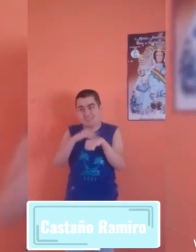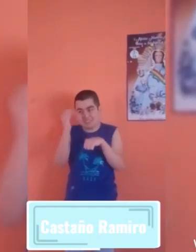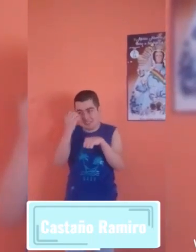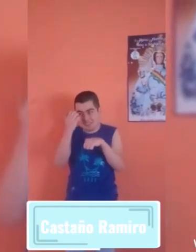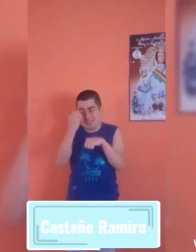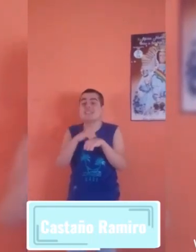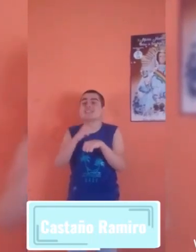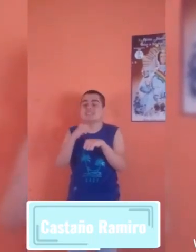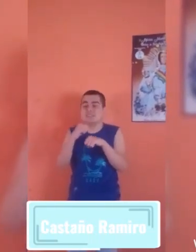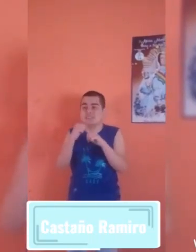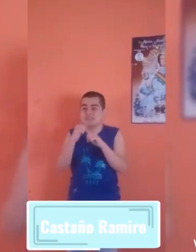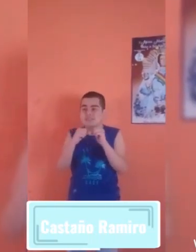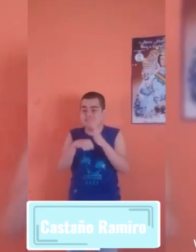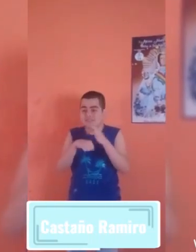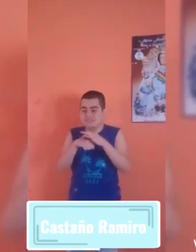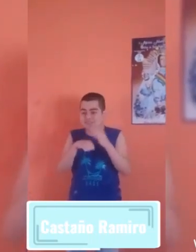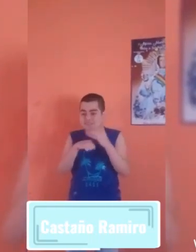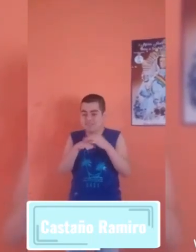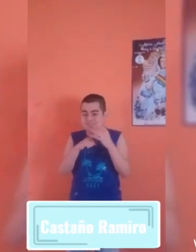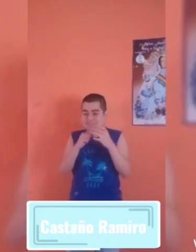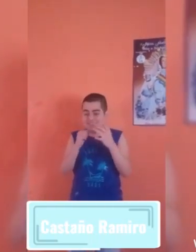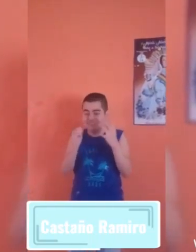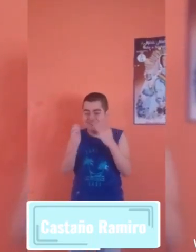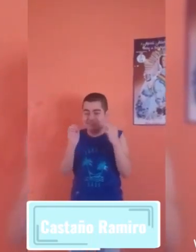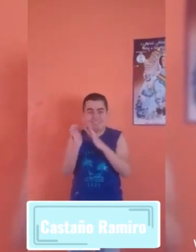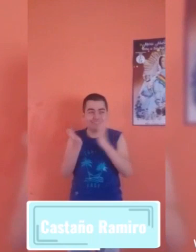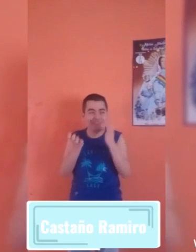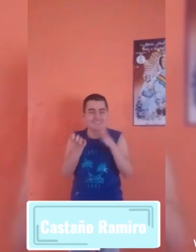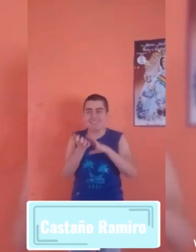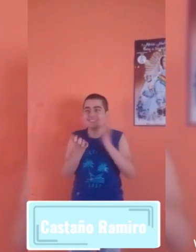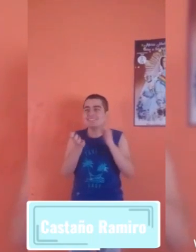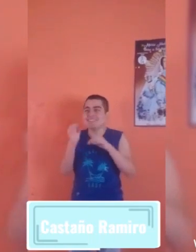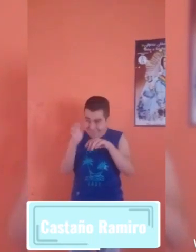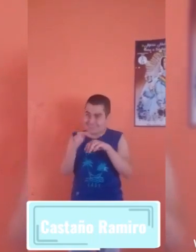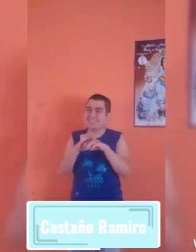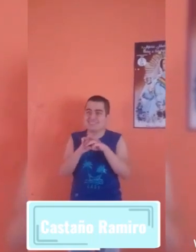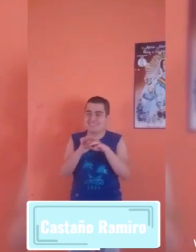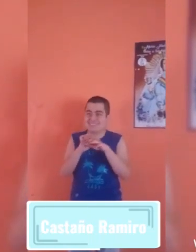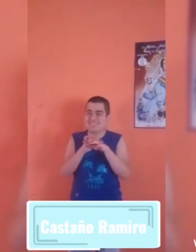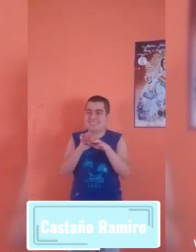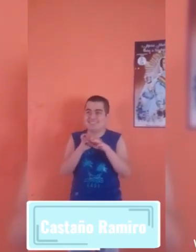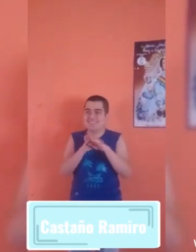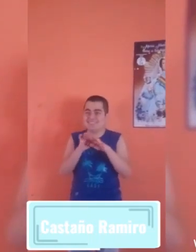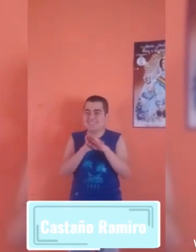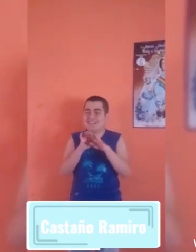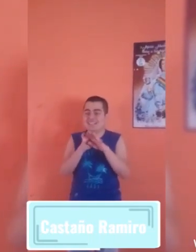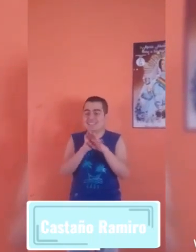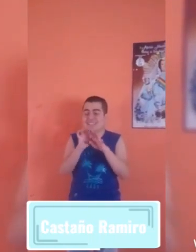Roberemos ese medio de distancia entre tus y yo Y habrá una